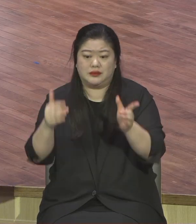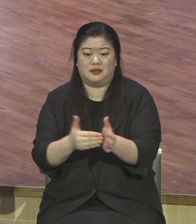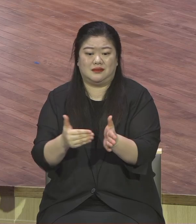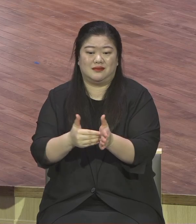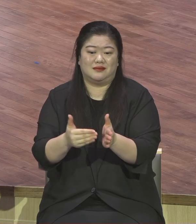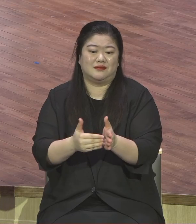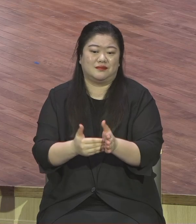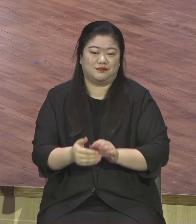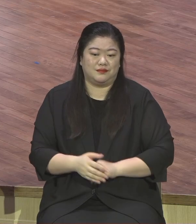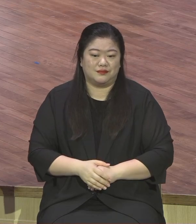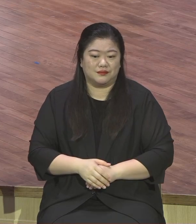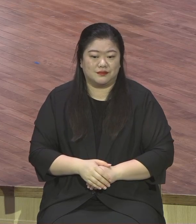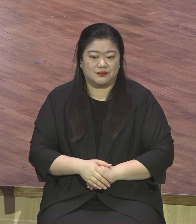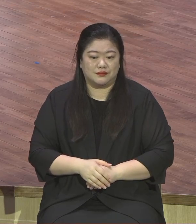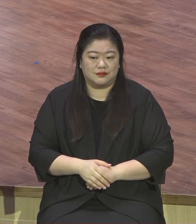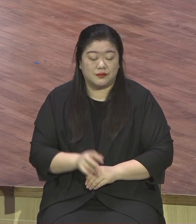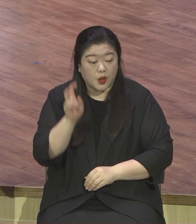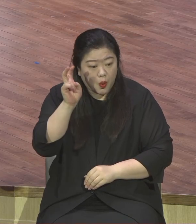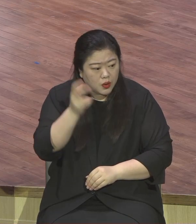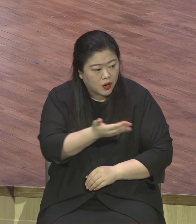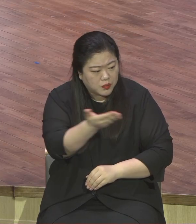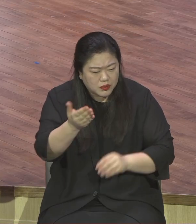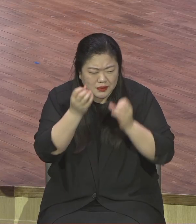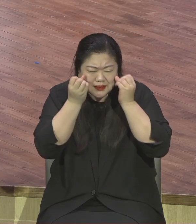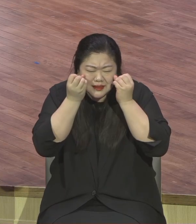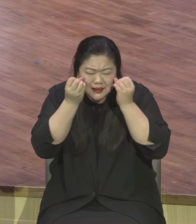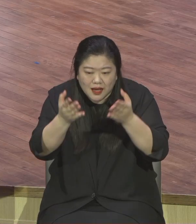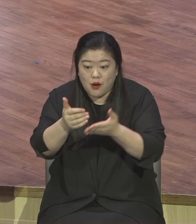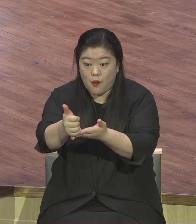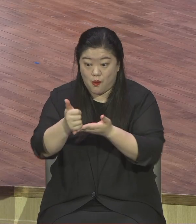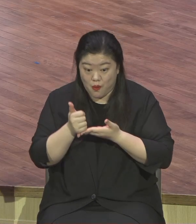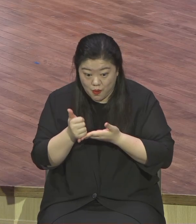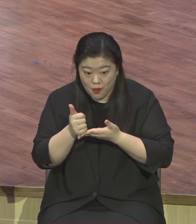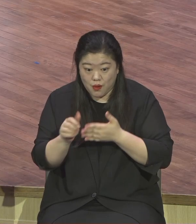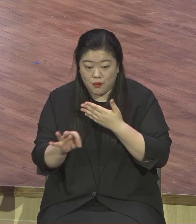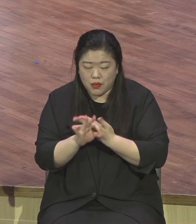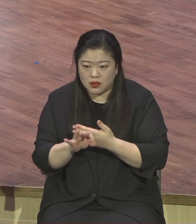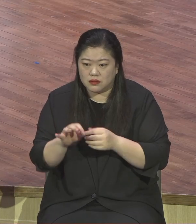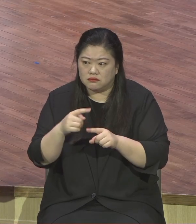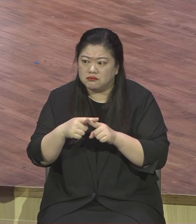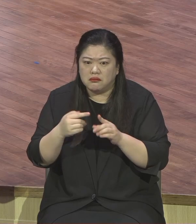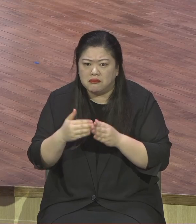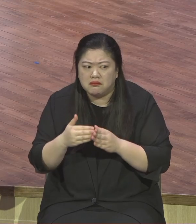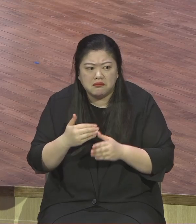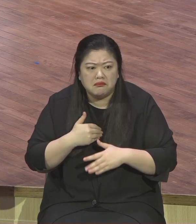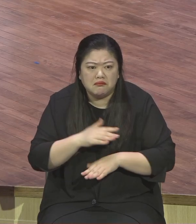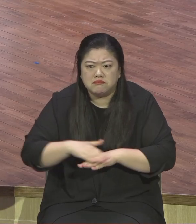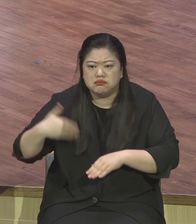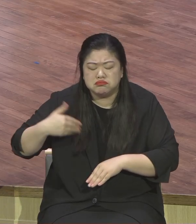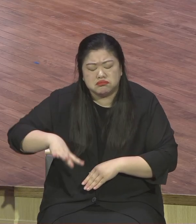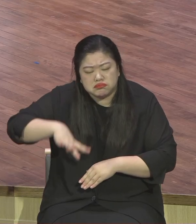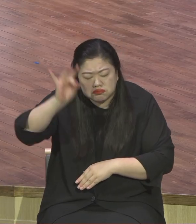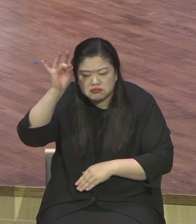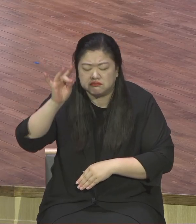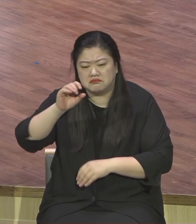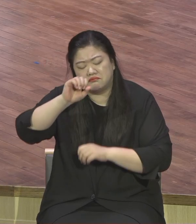새 가족들 중에 오늘 처음으로 교회에 그렇게 오신 분들도 있을 것이고 또 다른